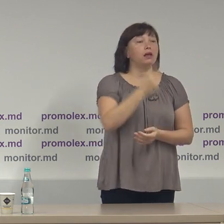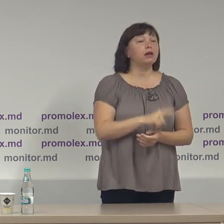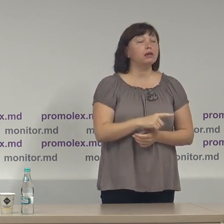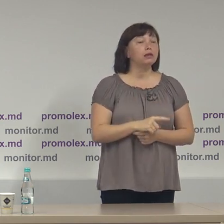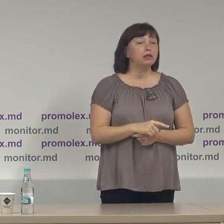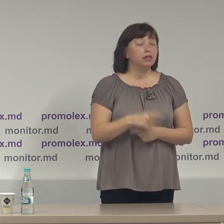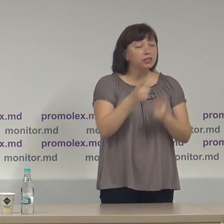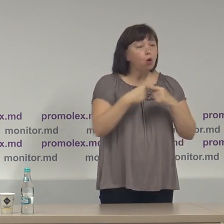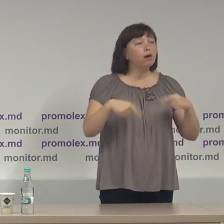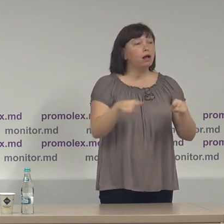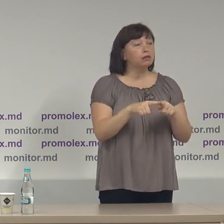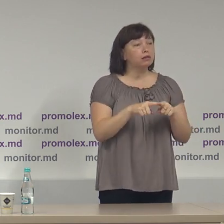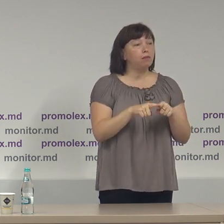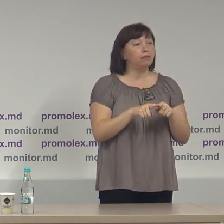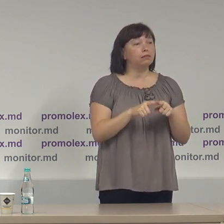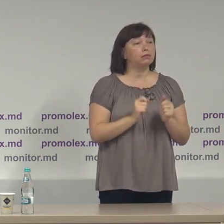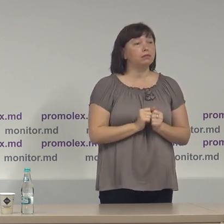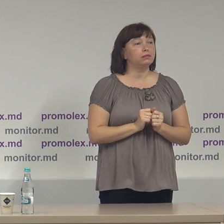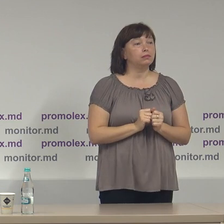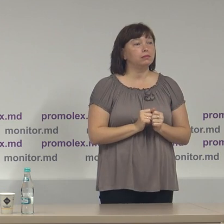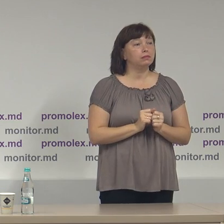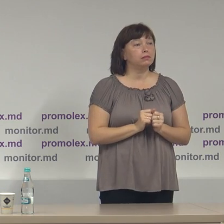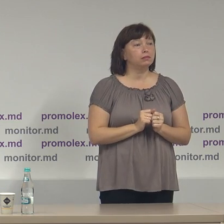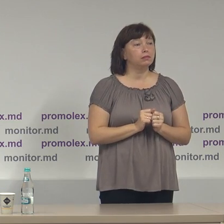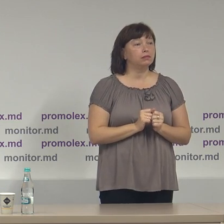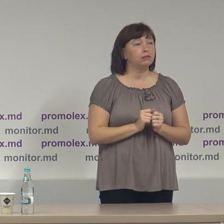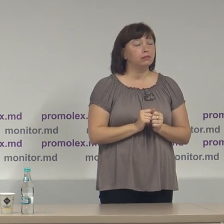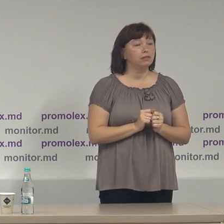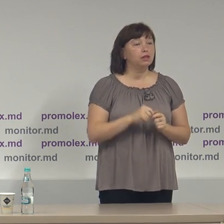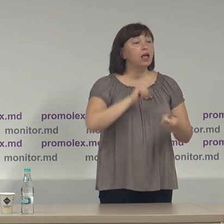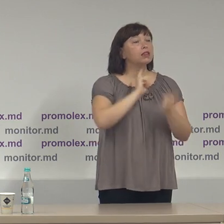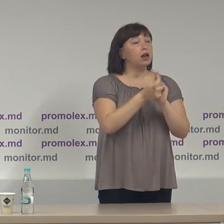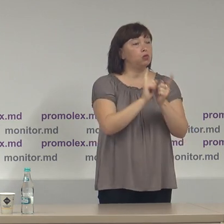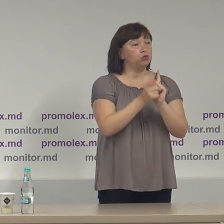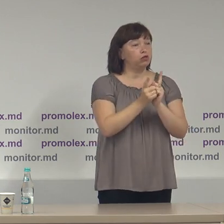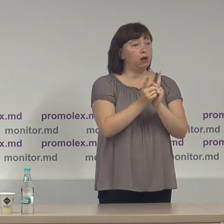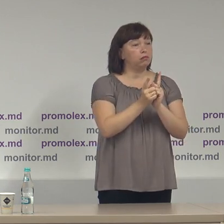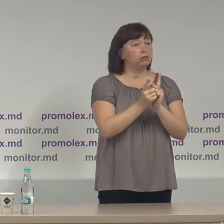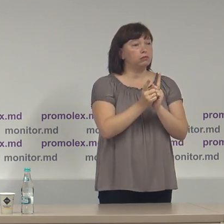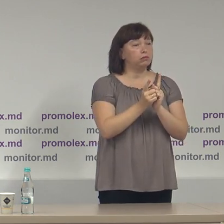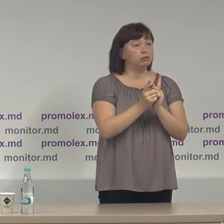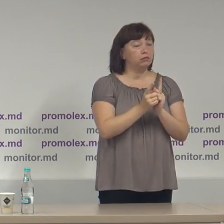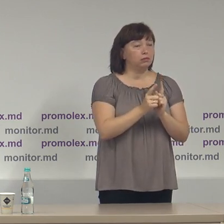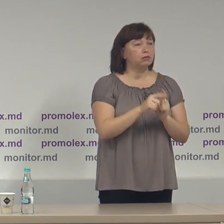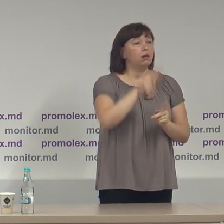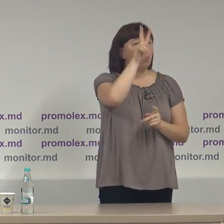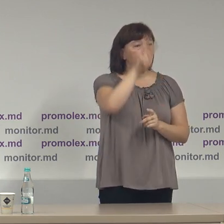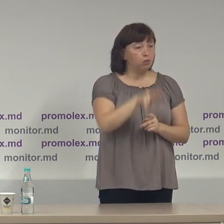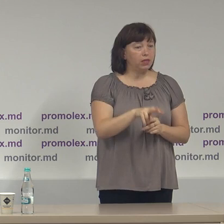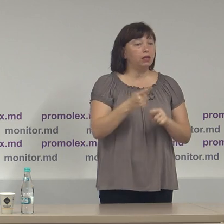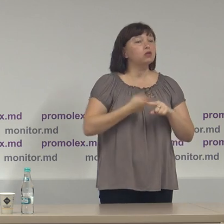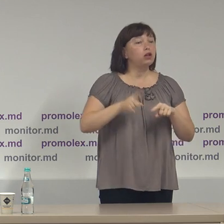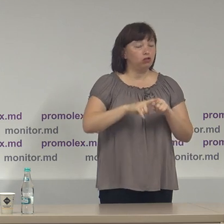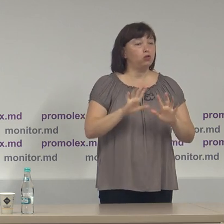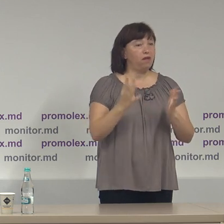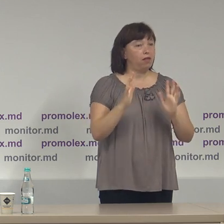organizăm traducerea concomitentă a acestui